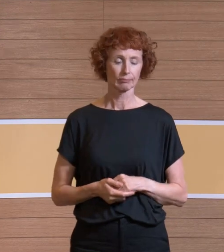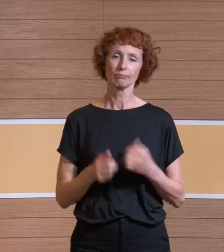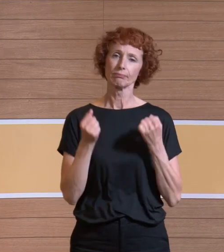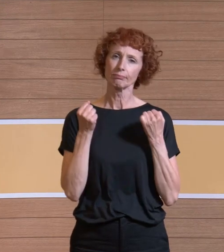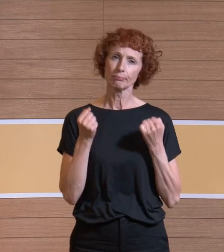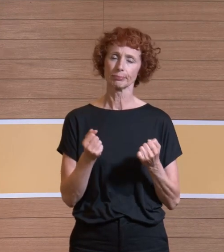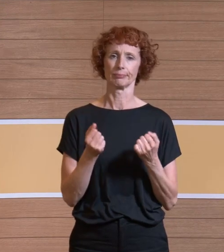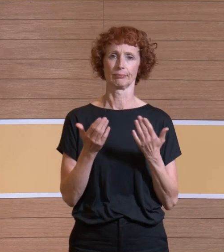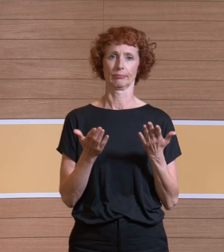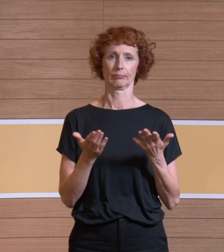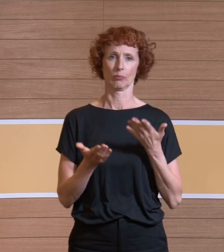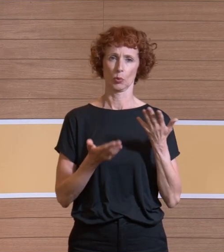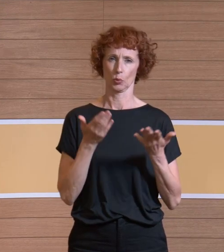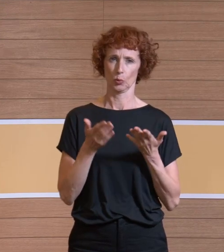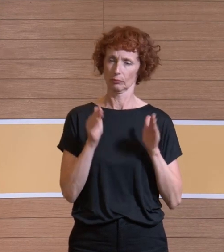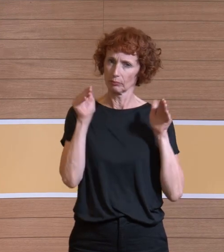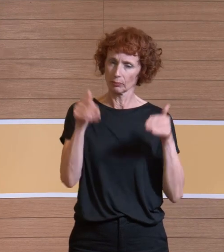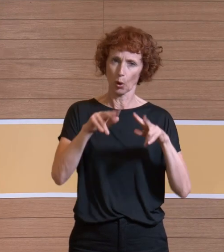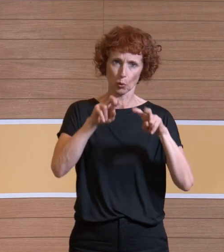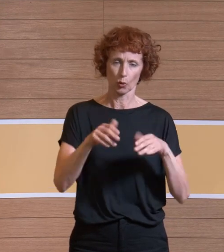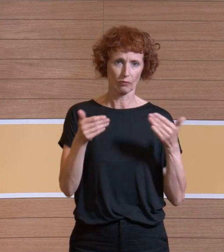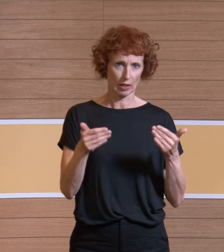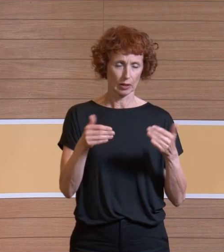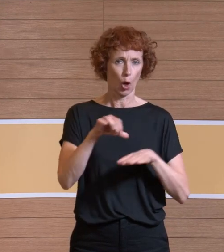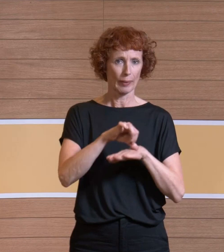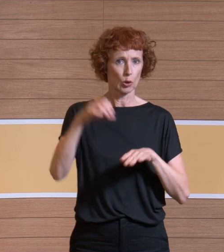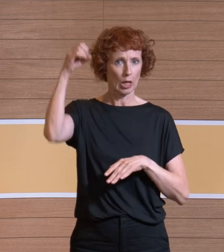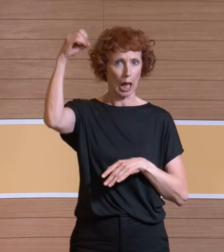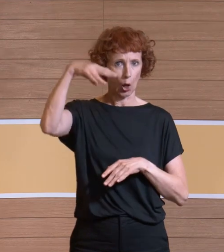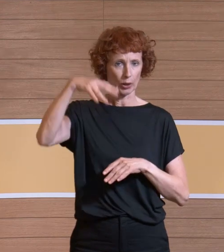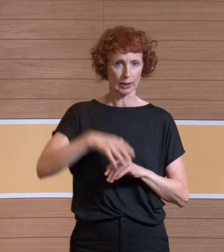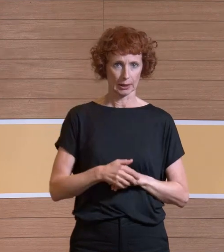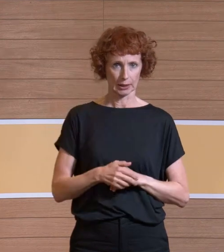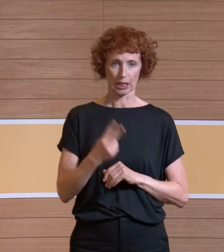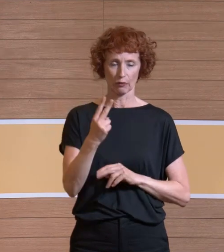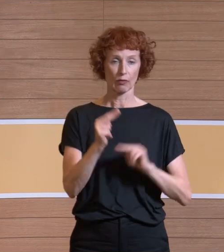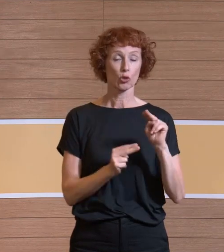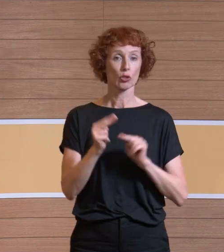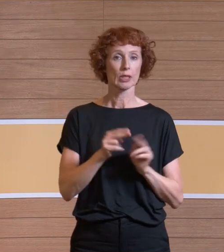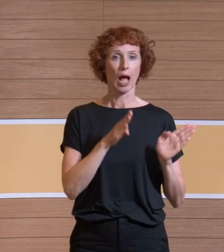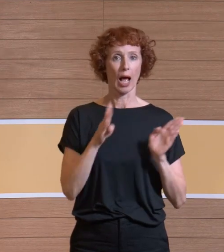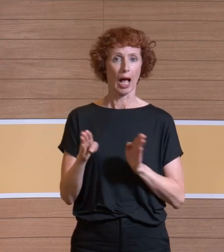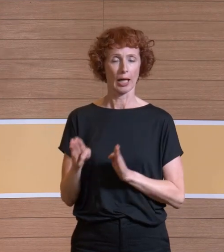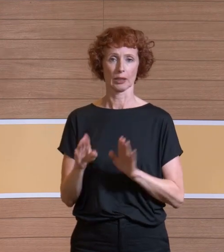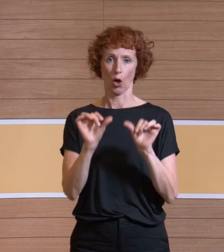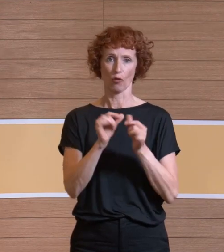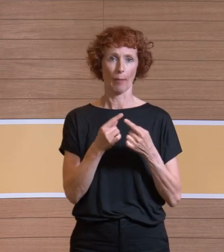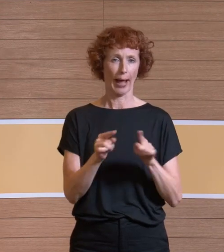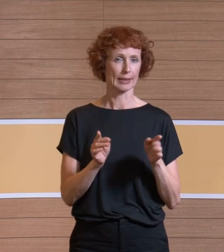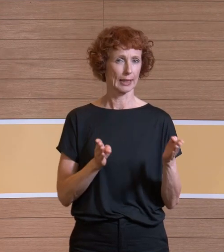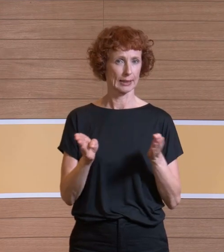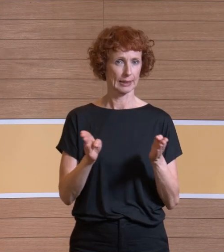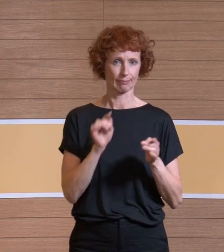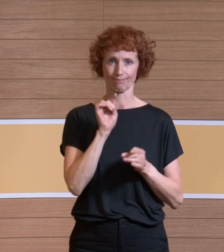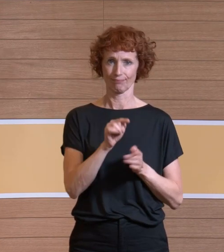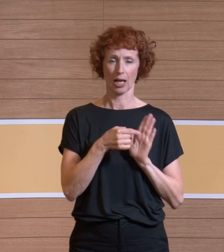Hauptsächlich, oder worum es überhaupt geht, waren die OP-Leuchten. Wir haben zwei verschiedene Arten bzw. zwei verschiedene Formen. Hier sehen Sie eine